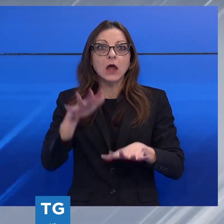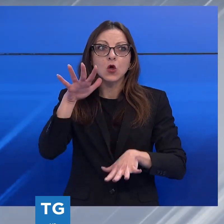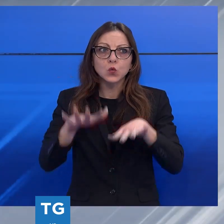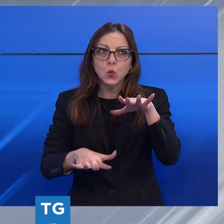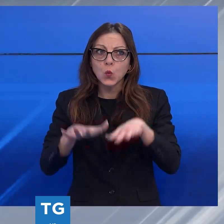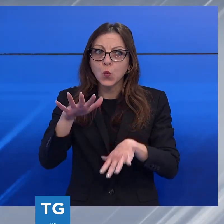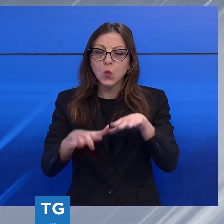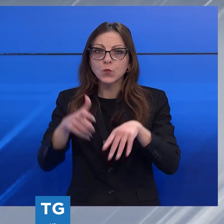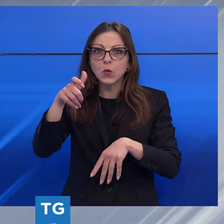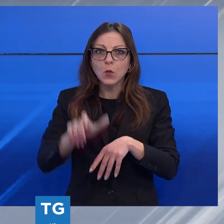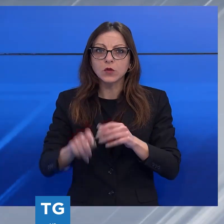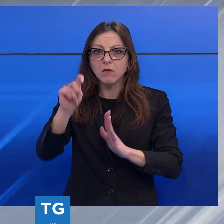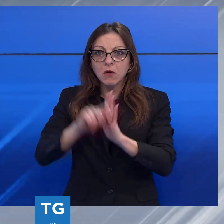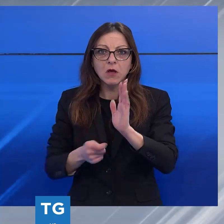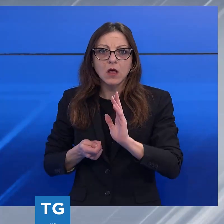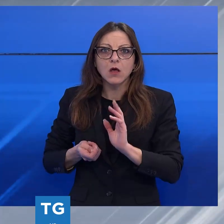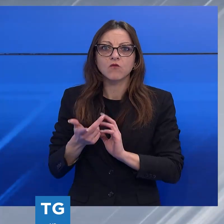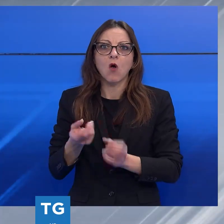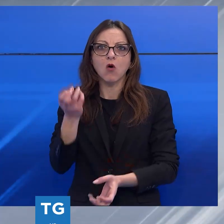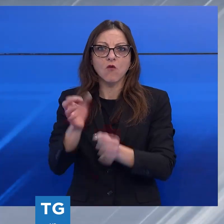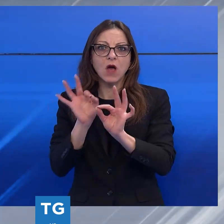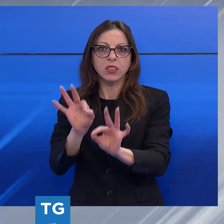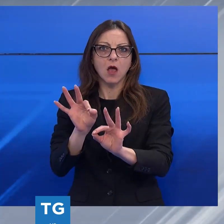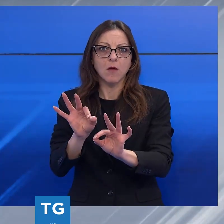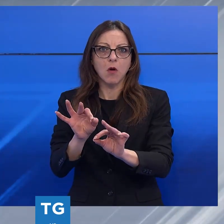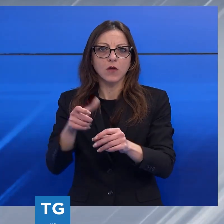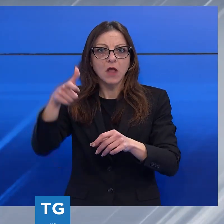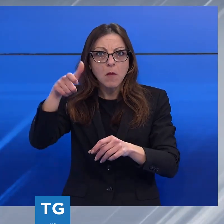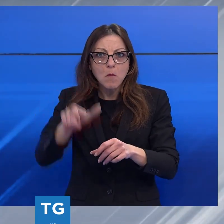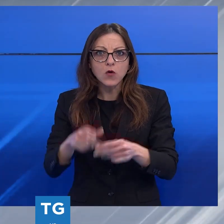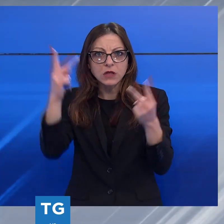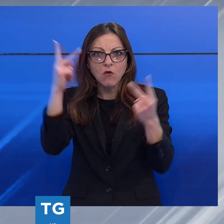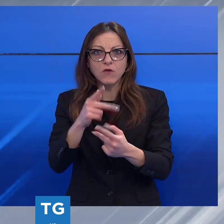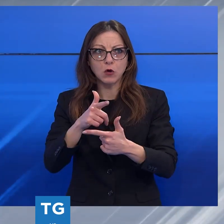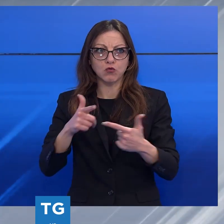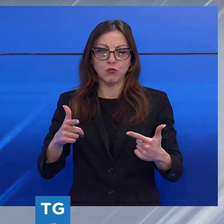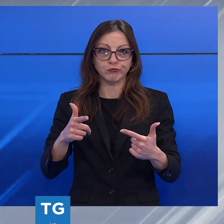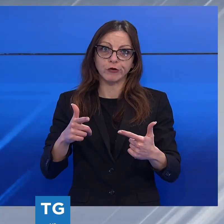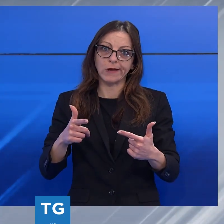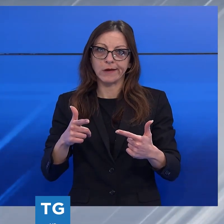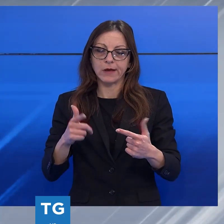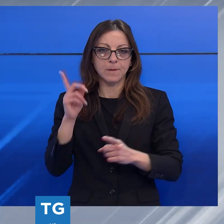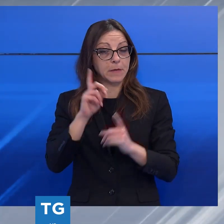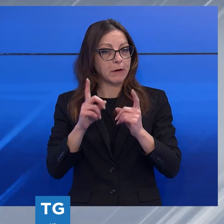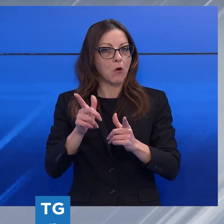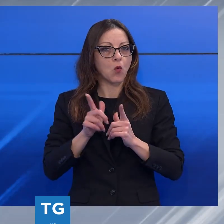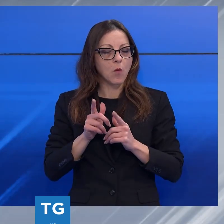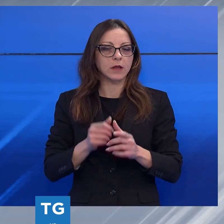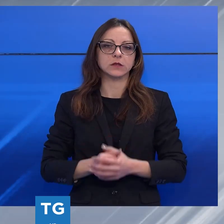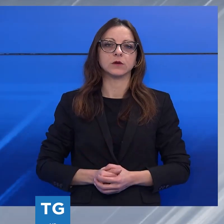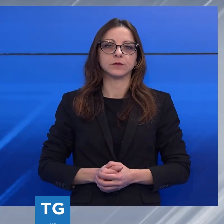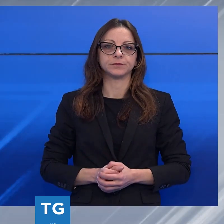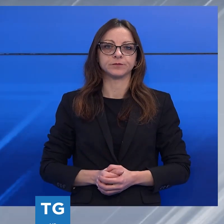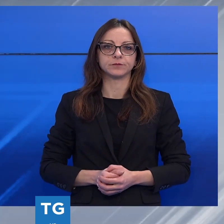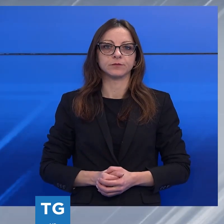questi gesti incendiari commessi senza una reale motivazione. Ancora la cronaca, un uomo è ricoverato in gravi condizioni all